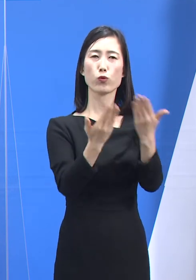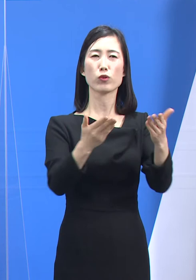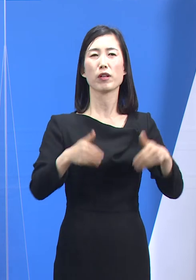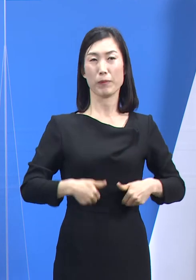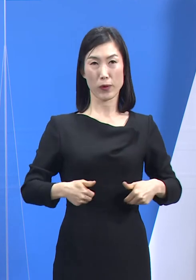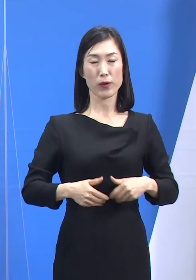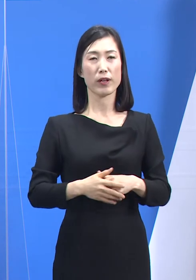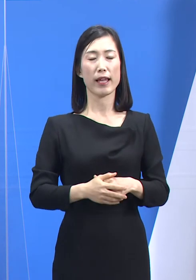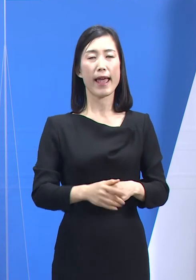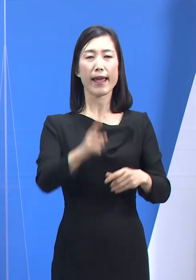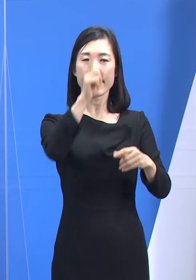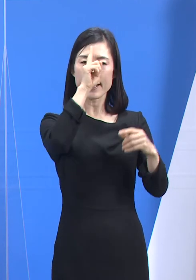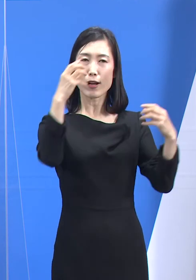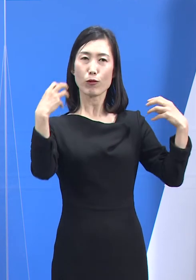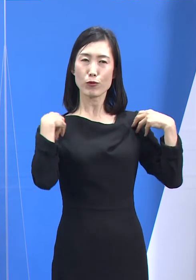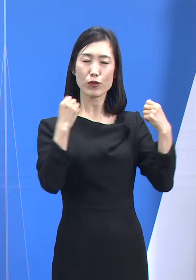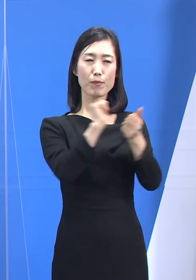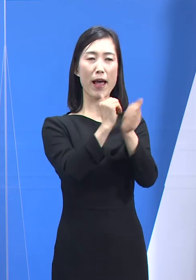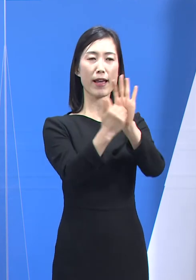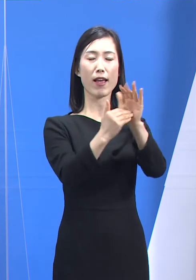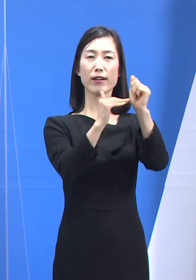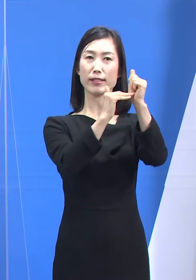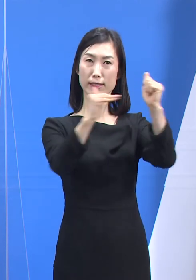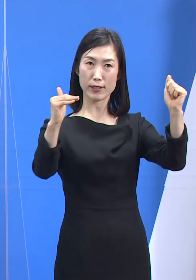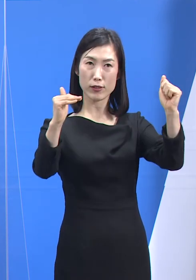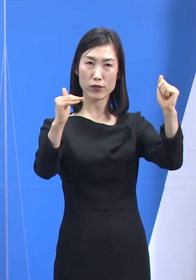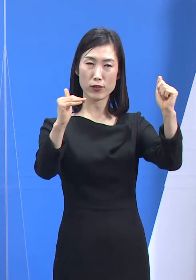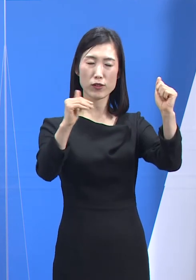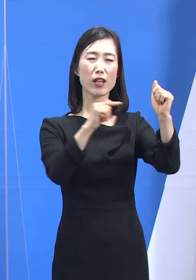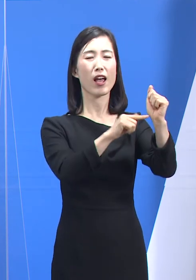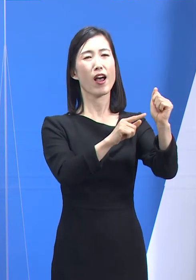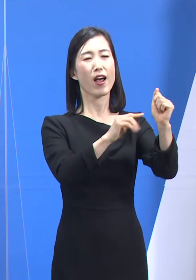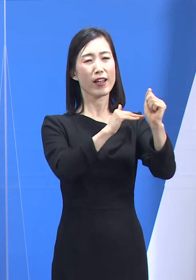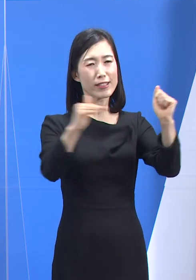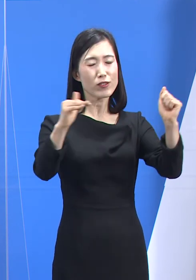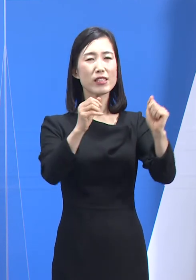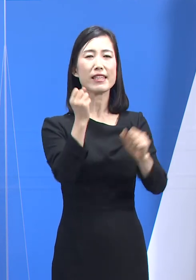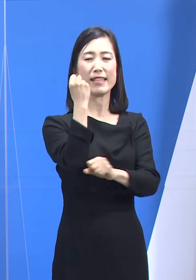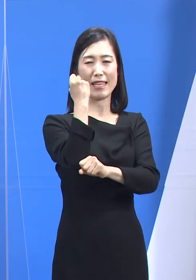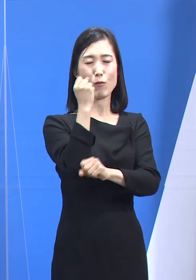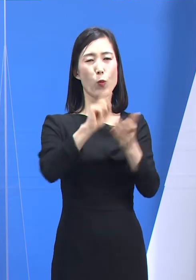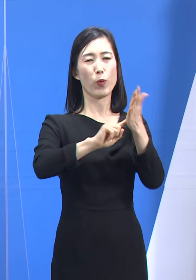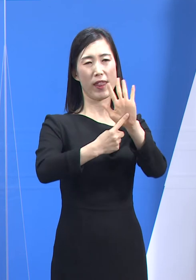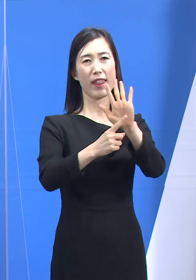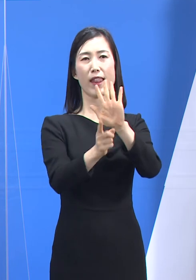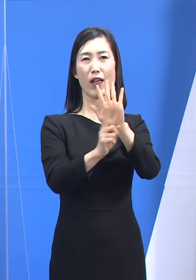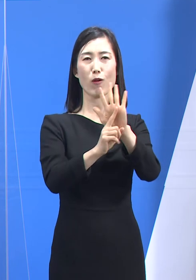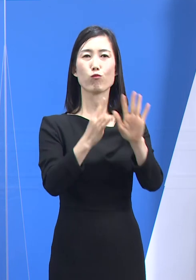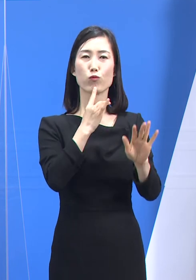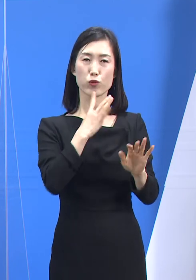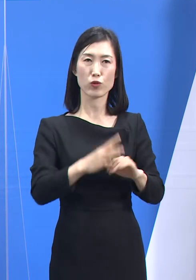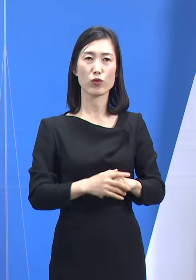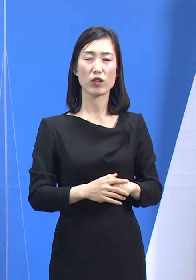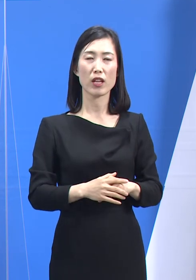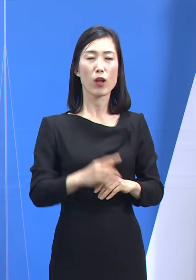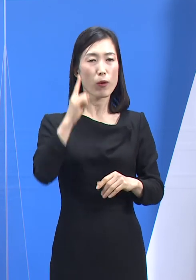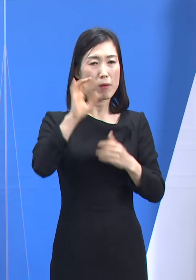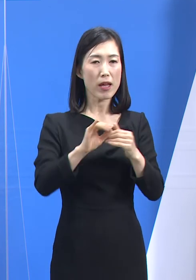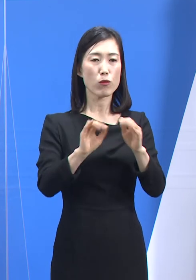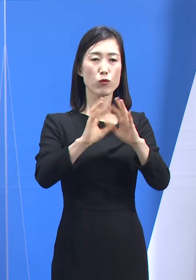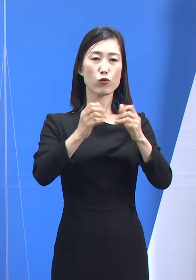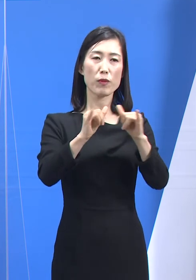정부의 방역 지침, 즉 가이드라인은 말 그대로 안내서입니다. 각자가 활동하는